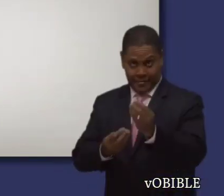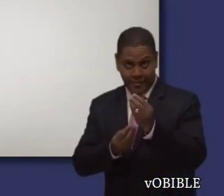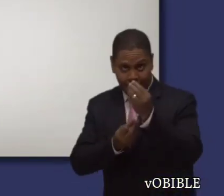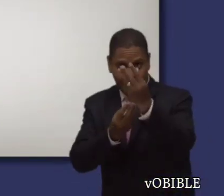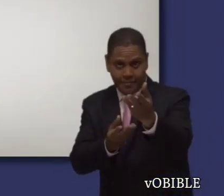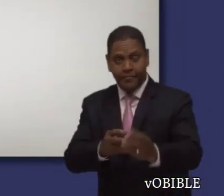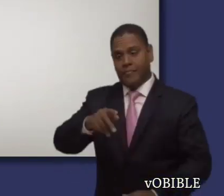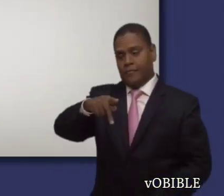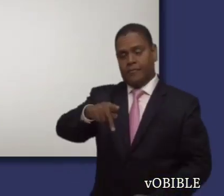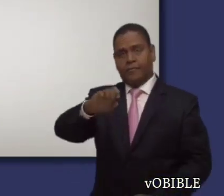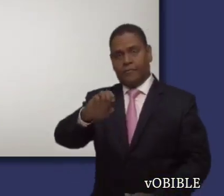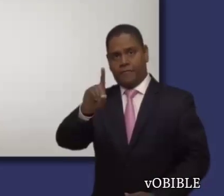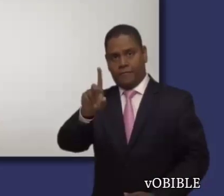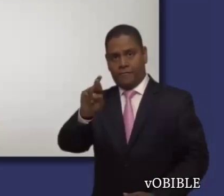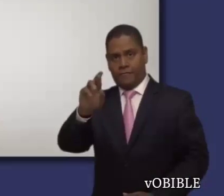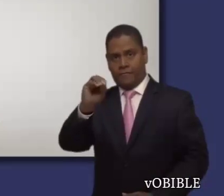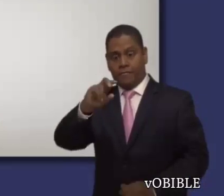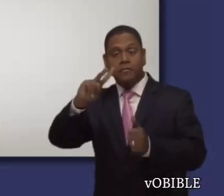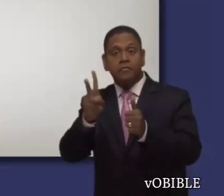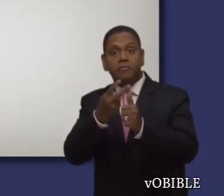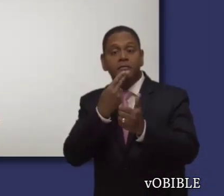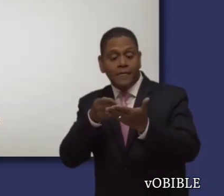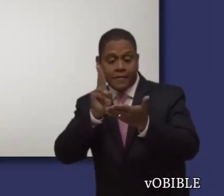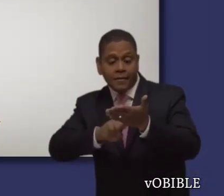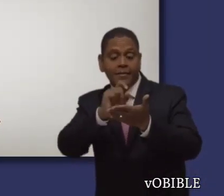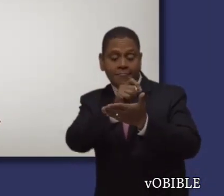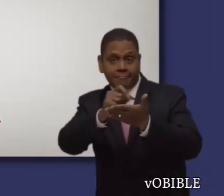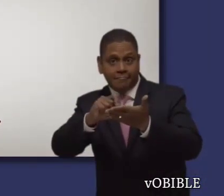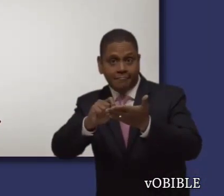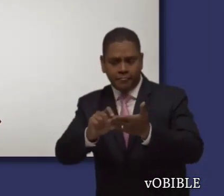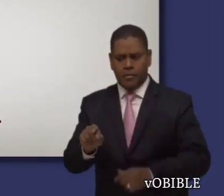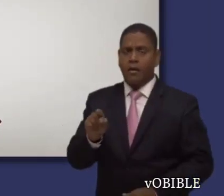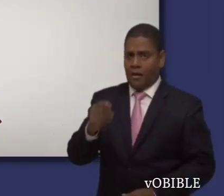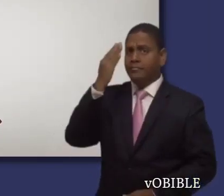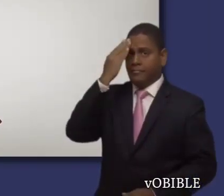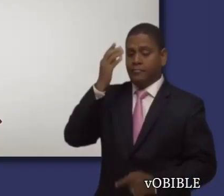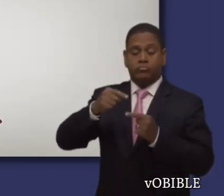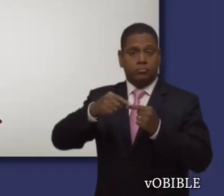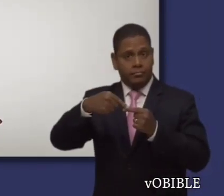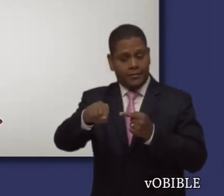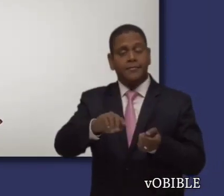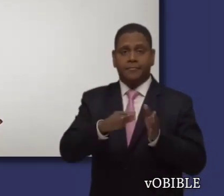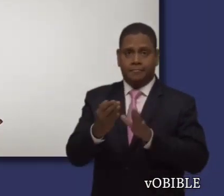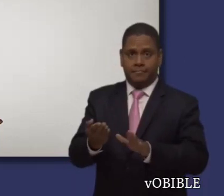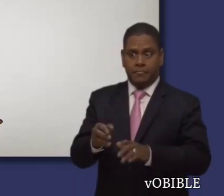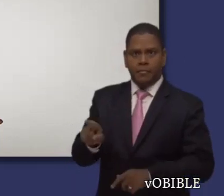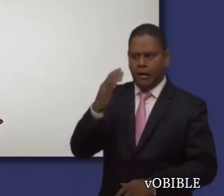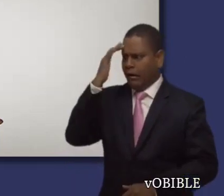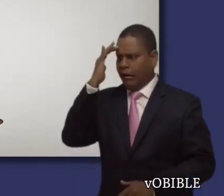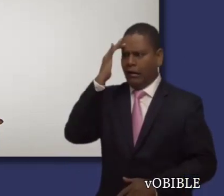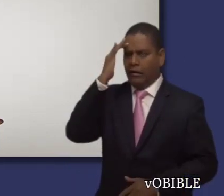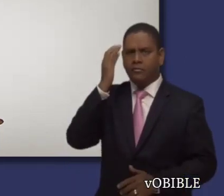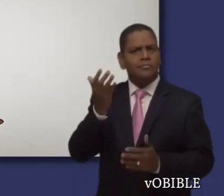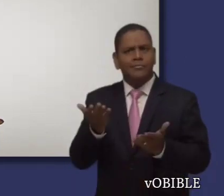¿Lo sabía? Cuando Pedro escribió su segunda carta, sabía que iba a morir pronto. Pero en vez